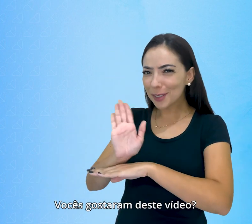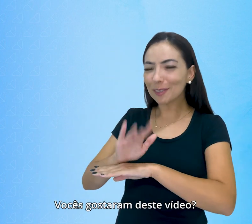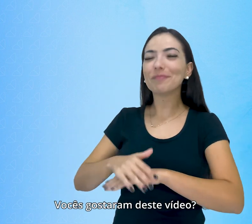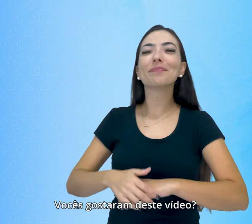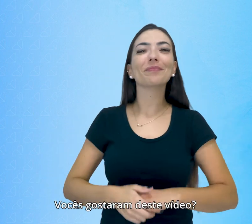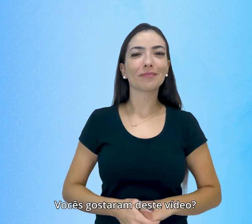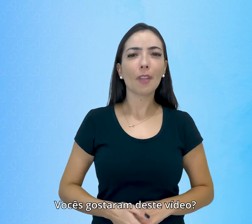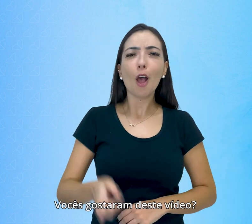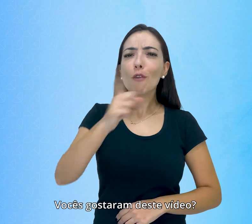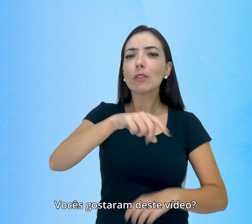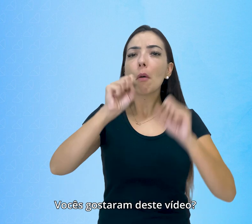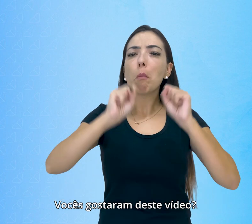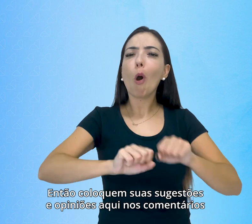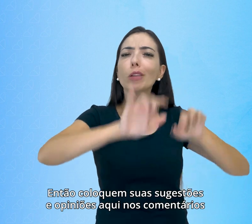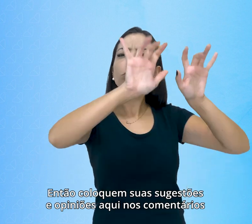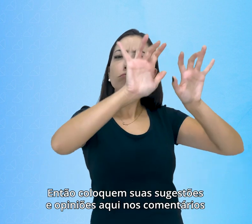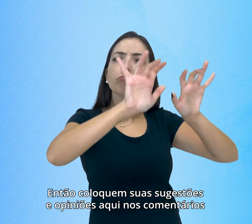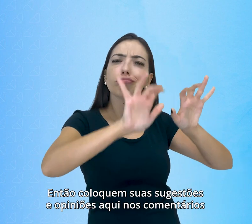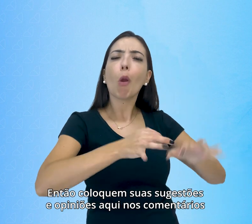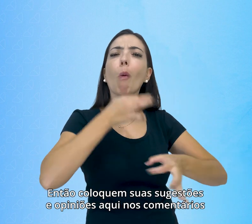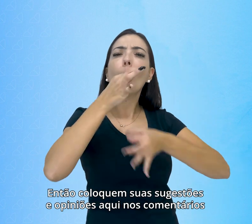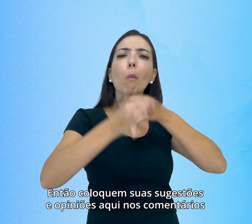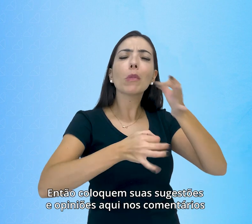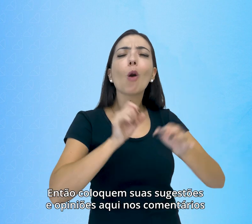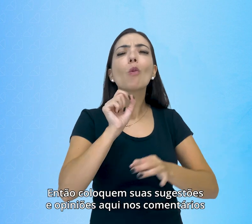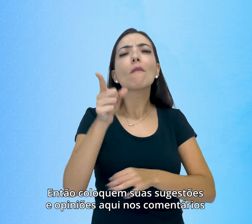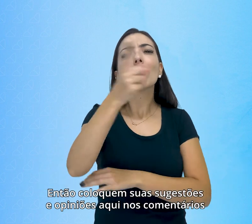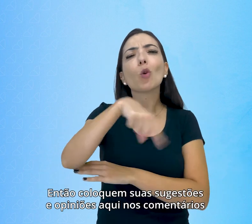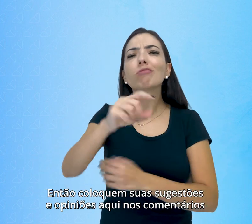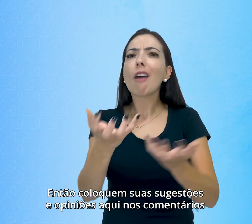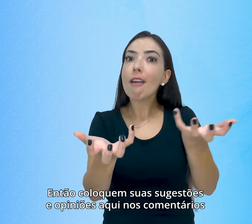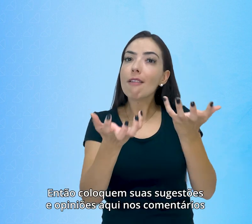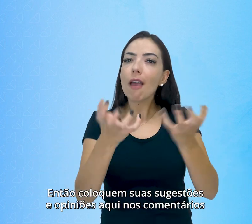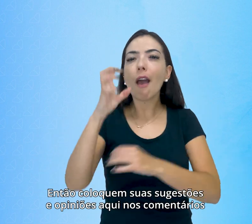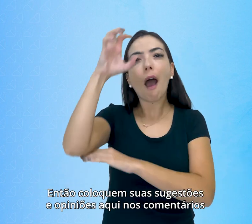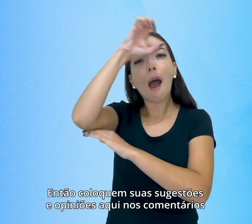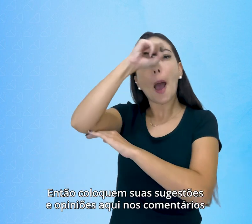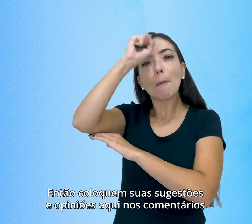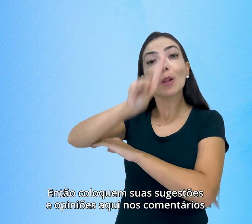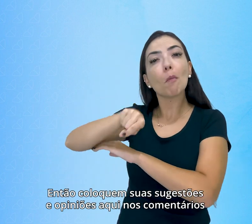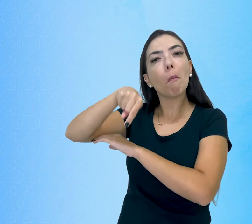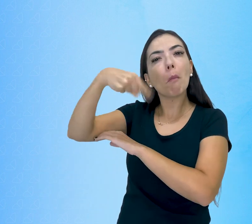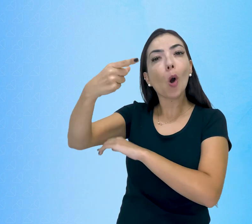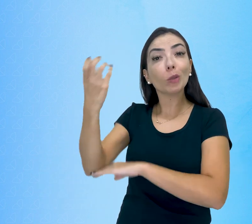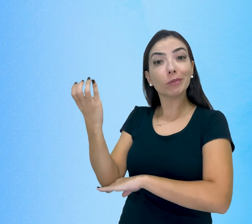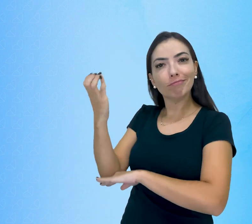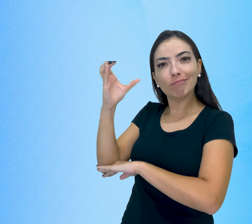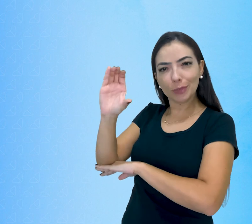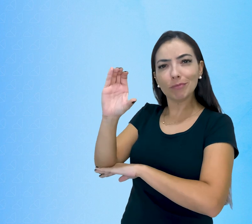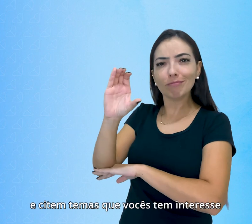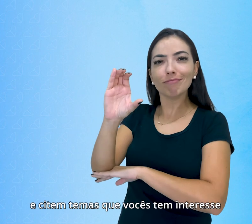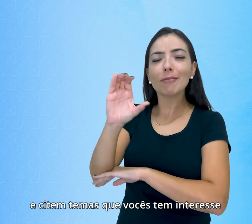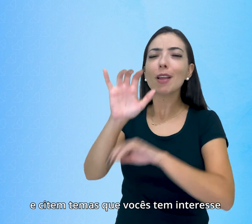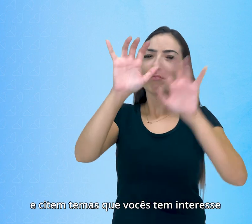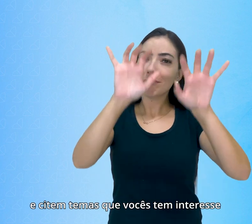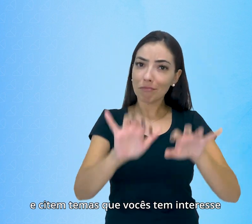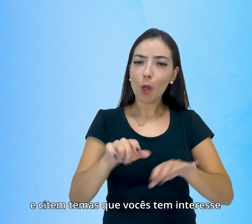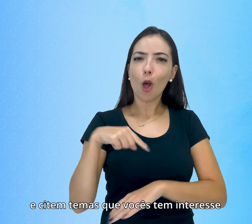gostaram desse vídeo? Então, coloquem as suas sugestões e opiniões aqui nos comentários de temas que vocês têm